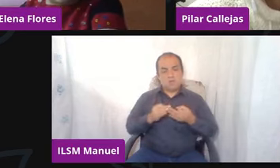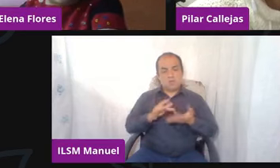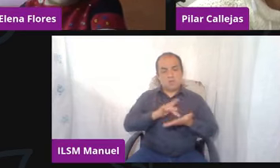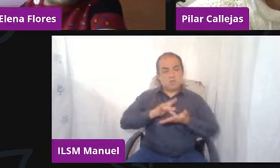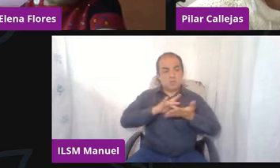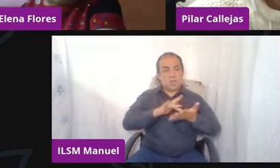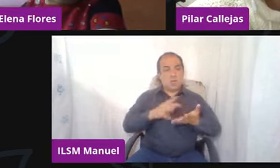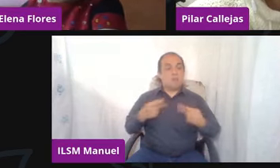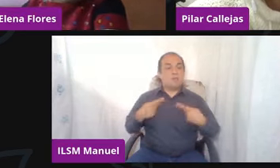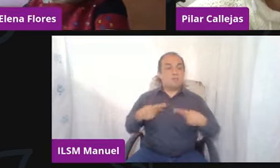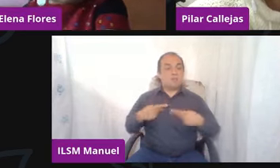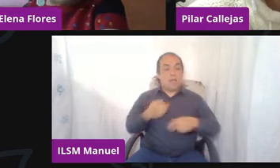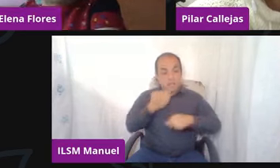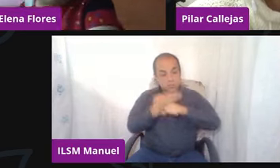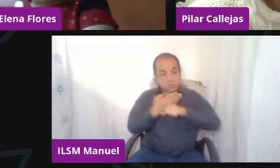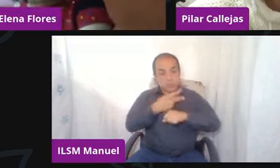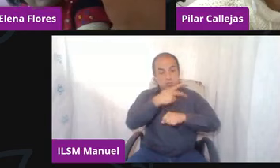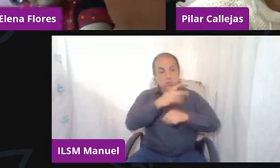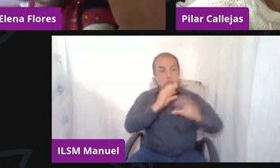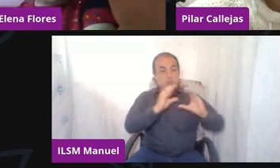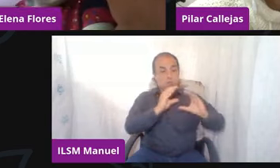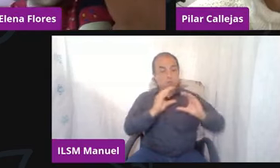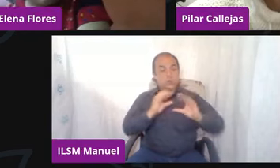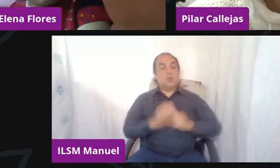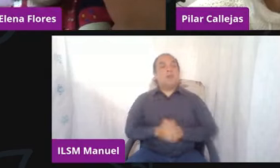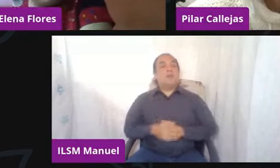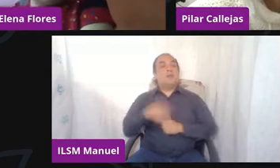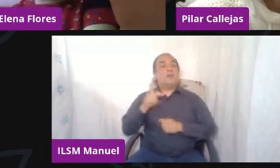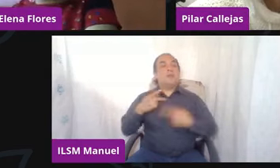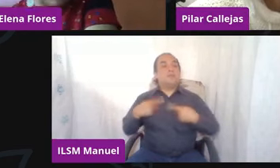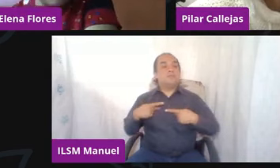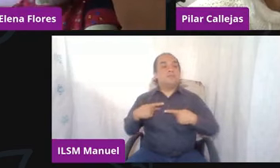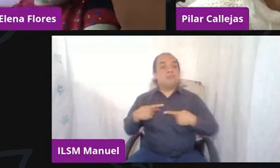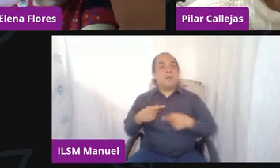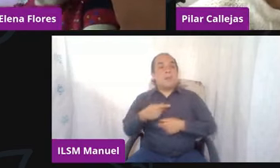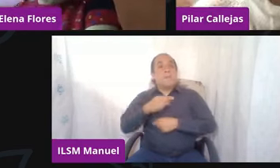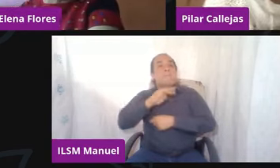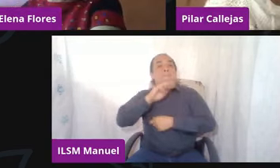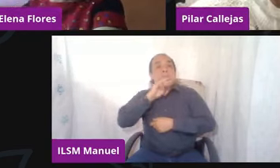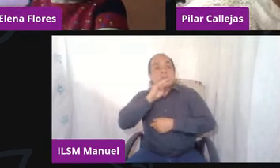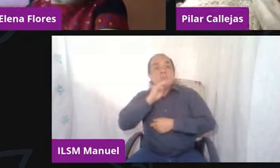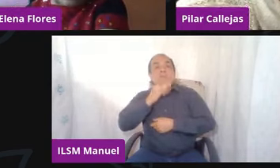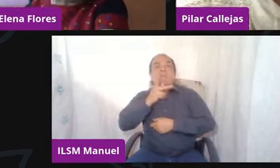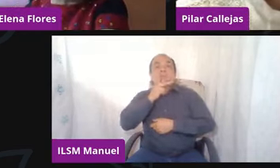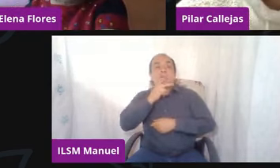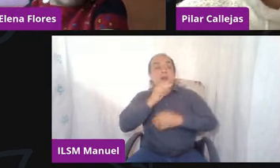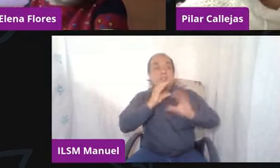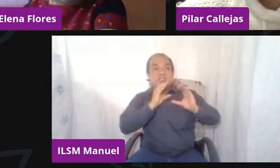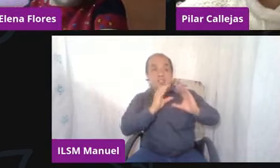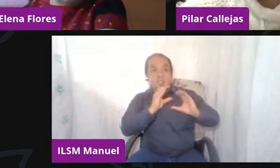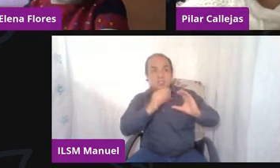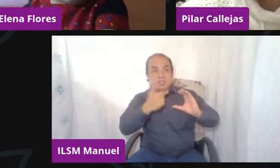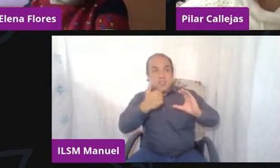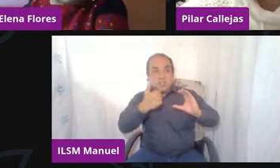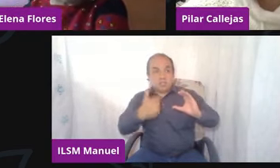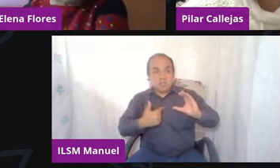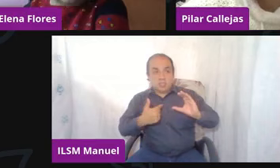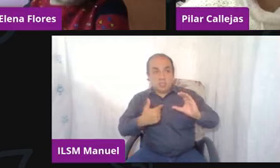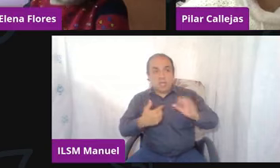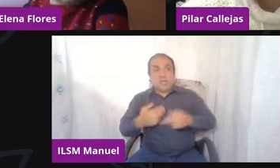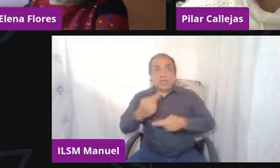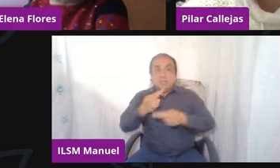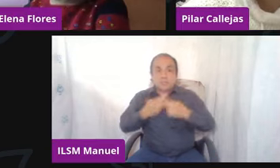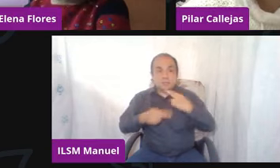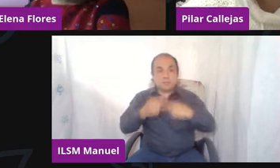sus responsables de crianza. En el caso de la persona que cuida, ¿no? La mamá, el papá que está retornando a